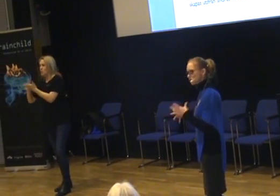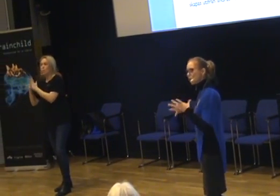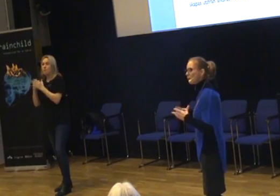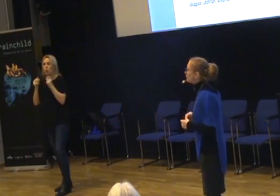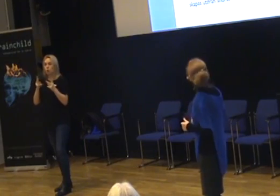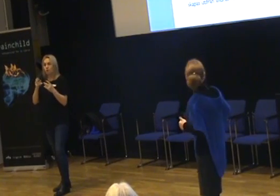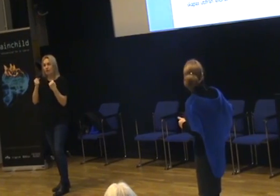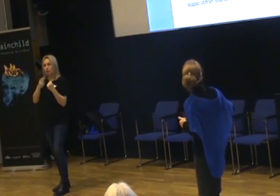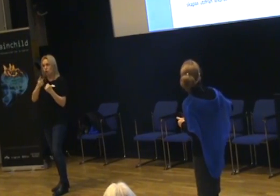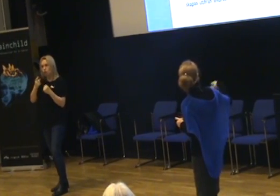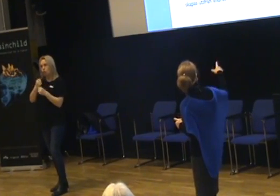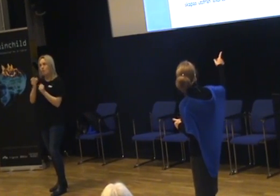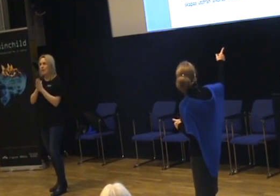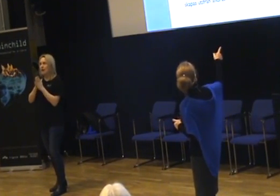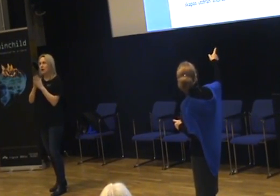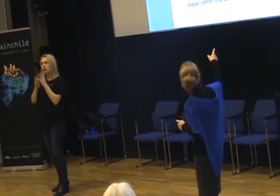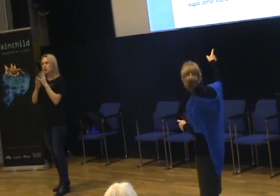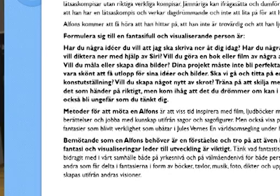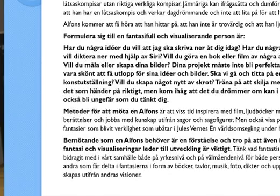med det här skapandet på olika sätt.